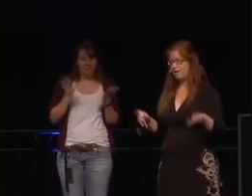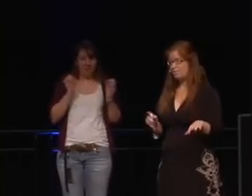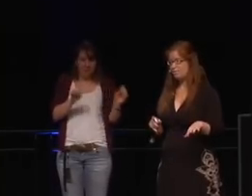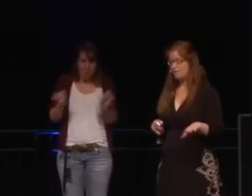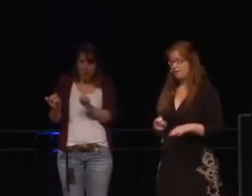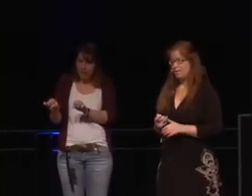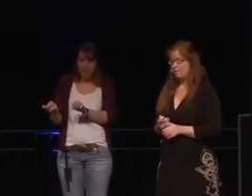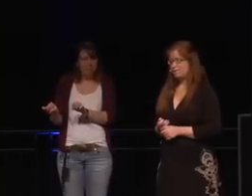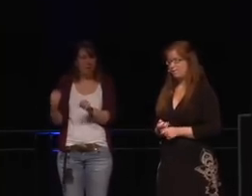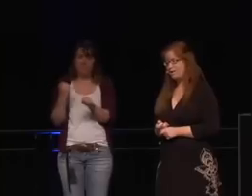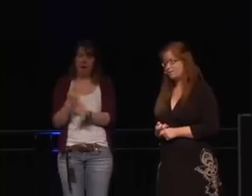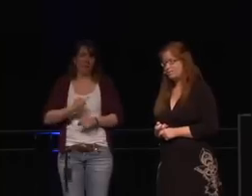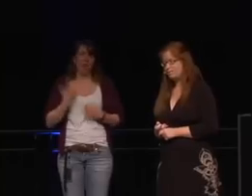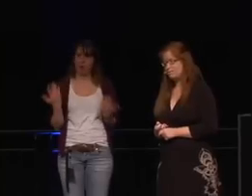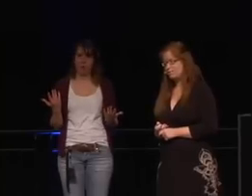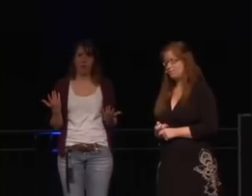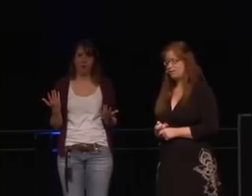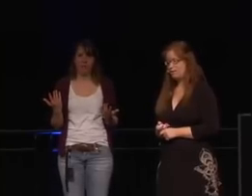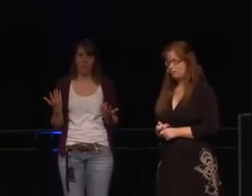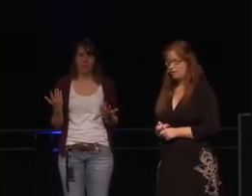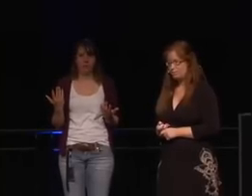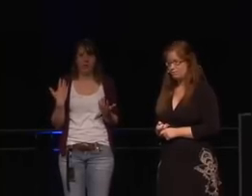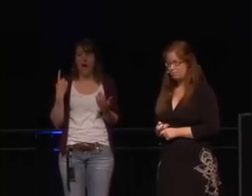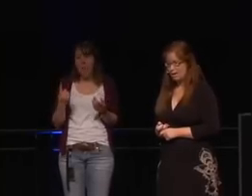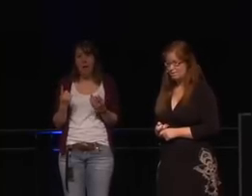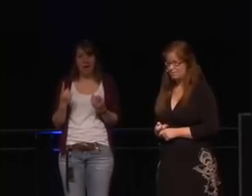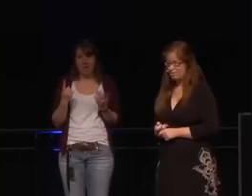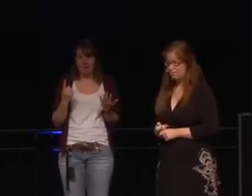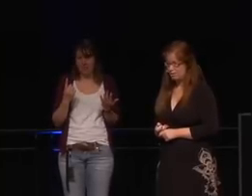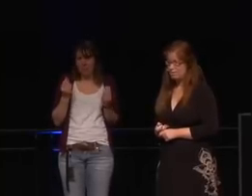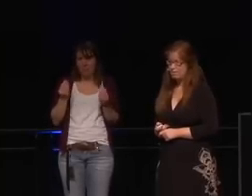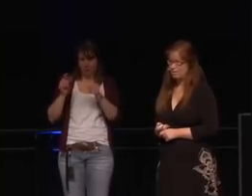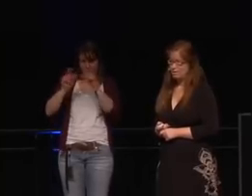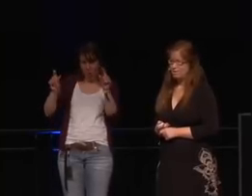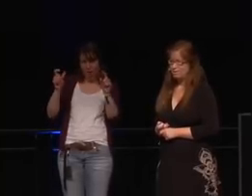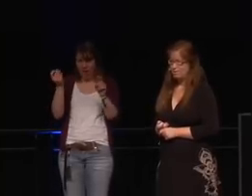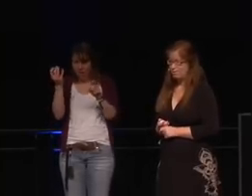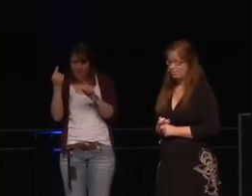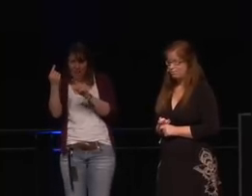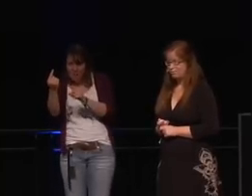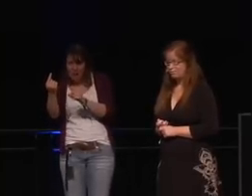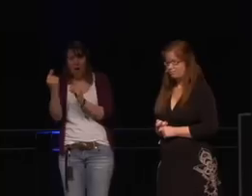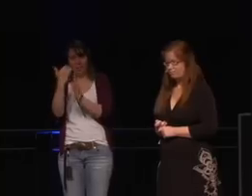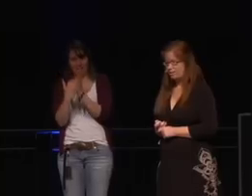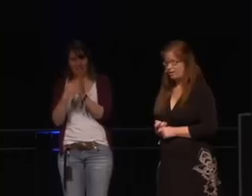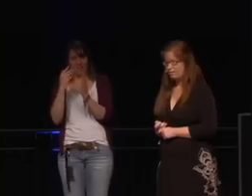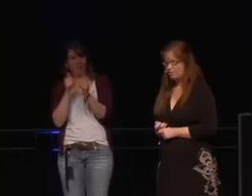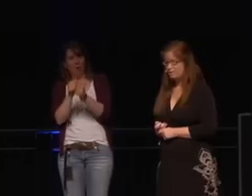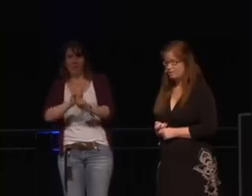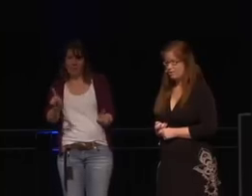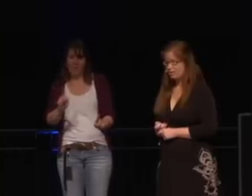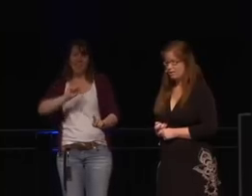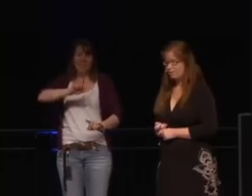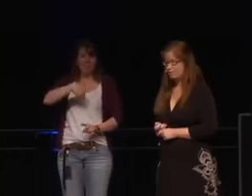jede neue Technologie bekommt eine Phase zuerst der Begeisterung.